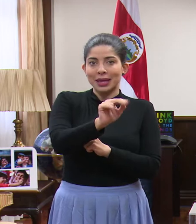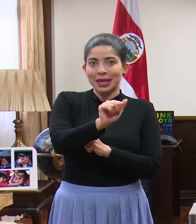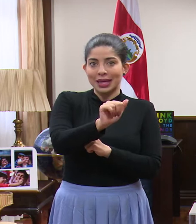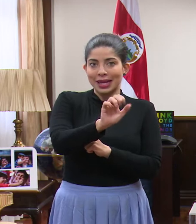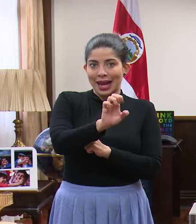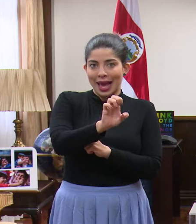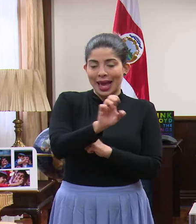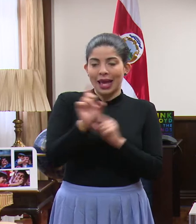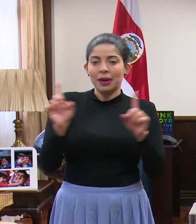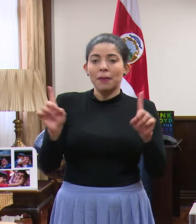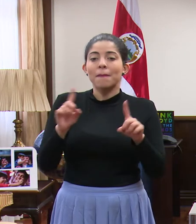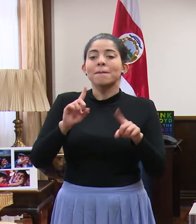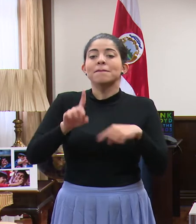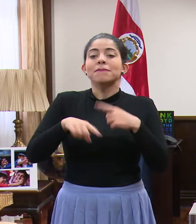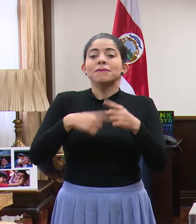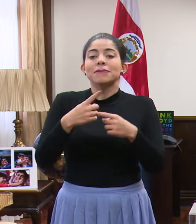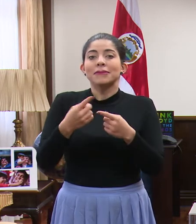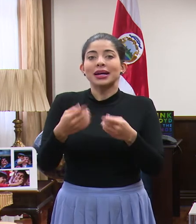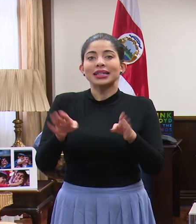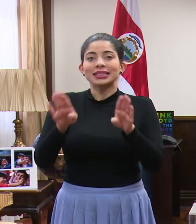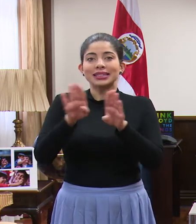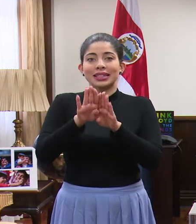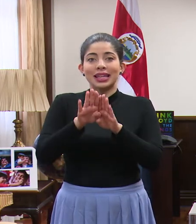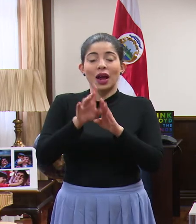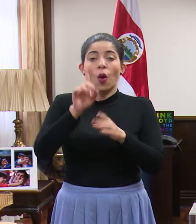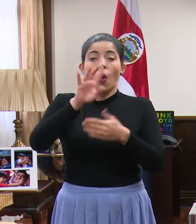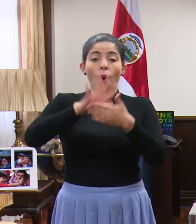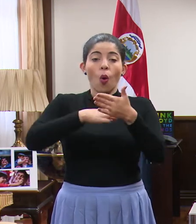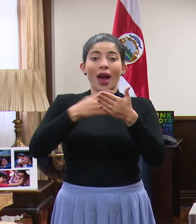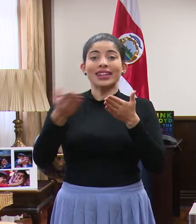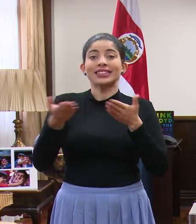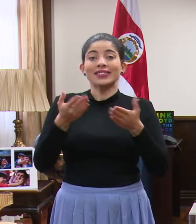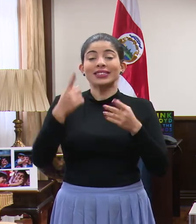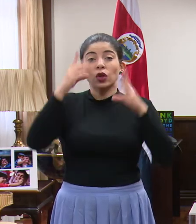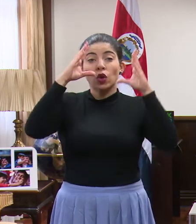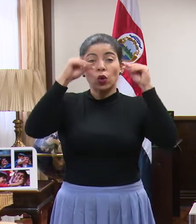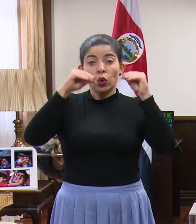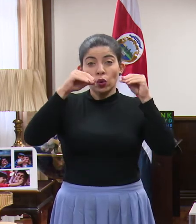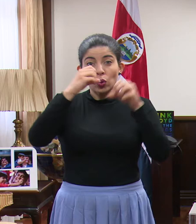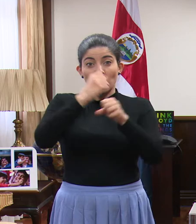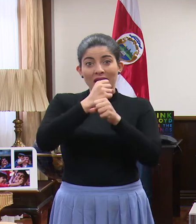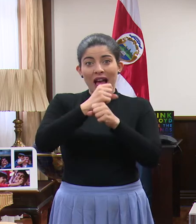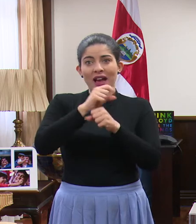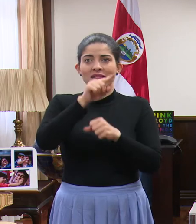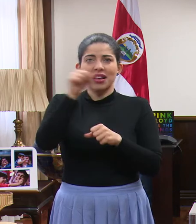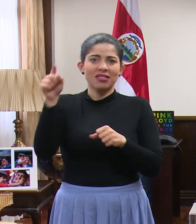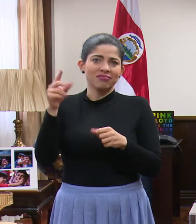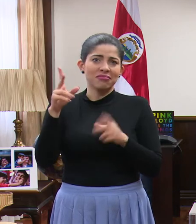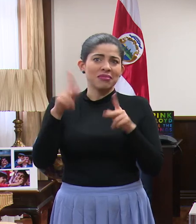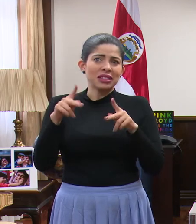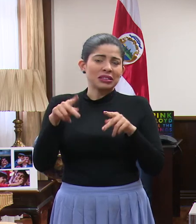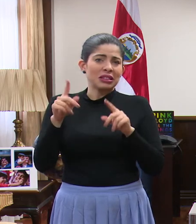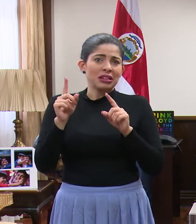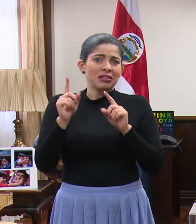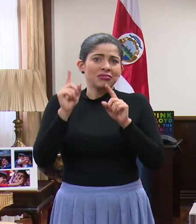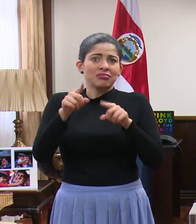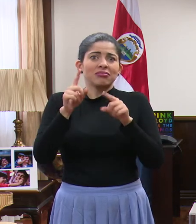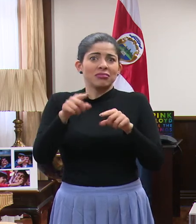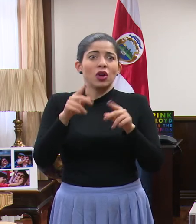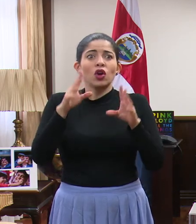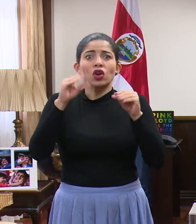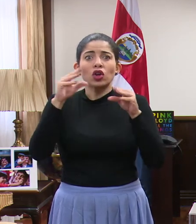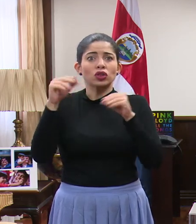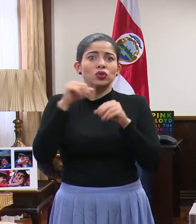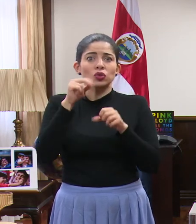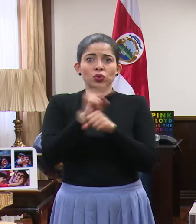cerrar uno de los turnos de servicios, el servicio nocturno. ¿Por qué? Porque la gente no está yendo a fulear en la